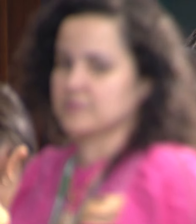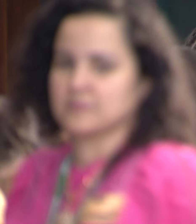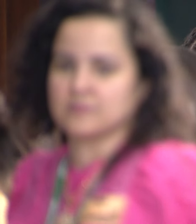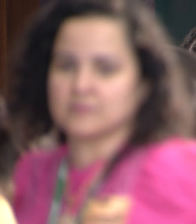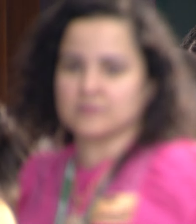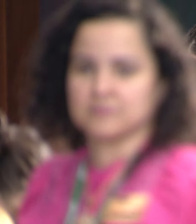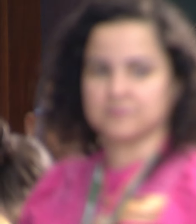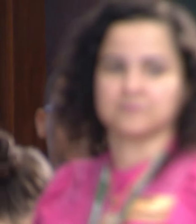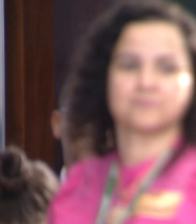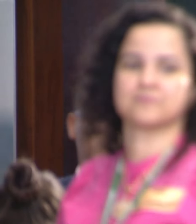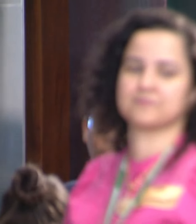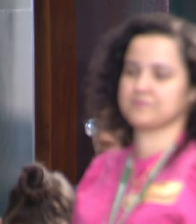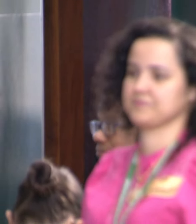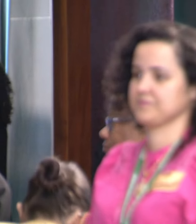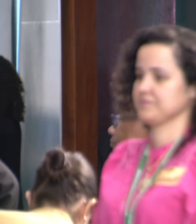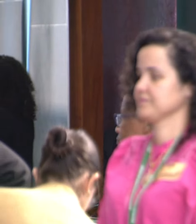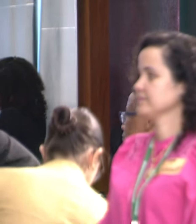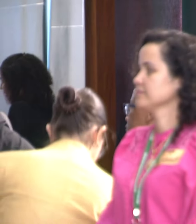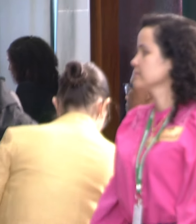da Câmara dos Deputados.